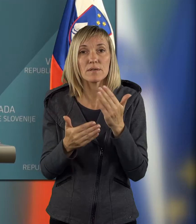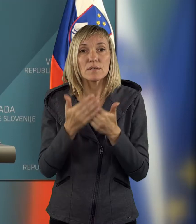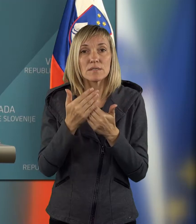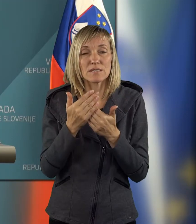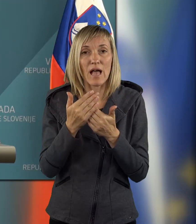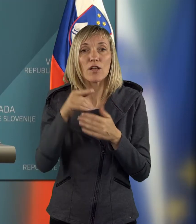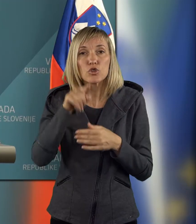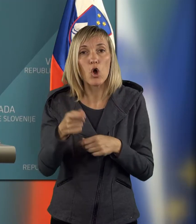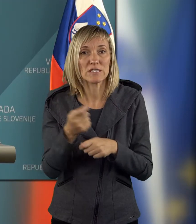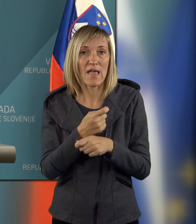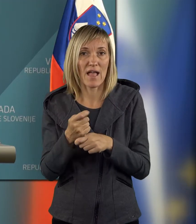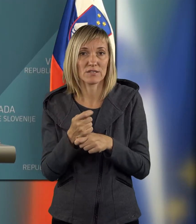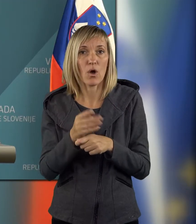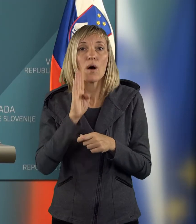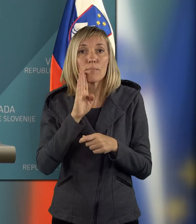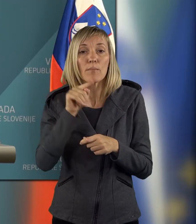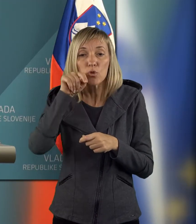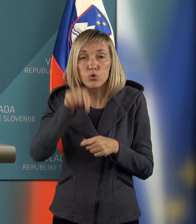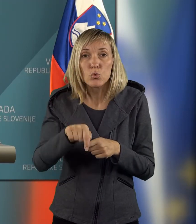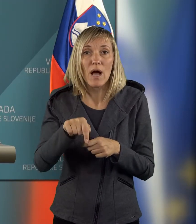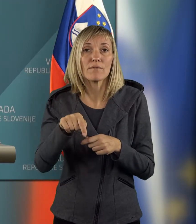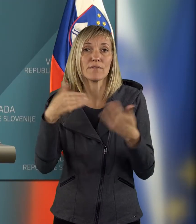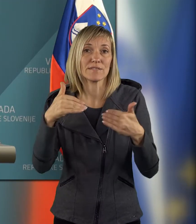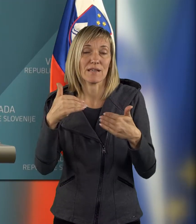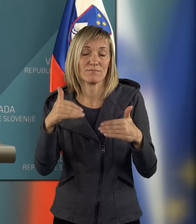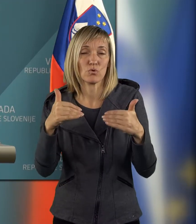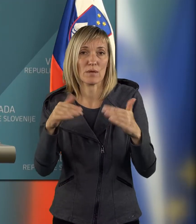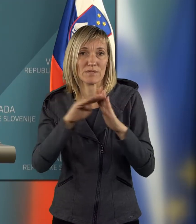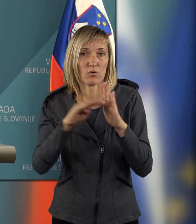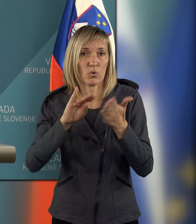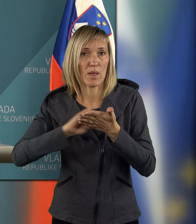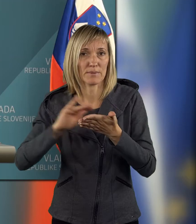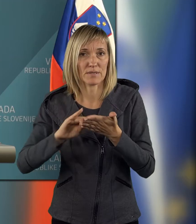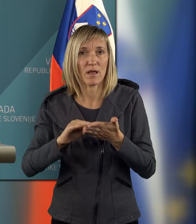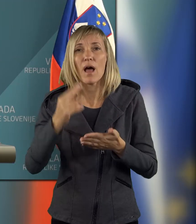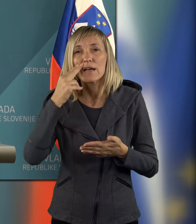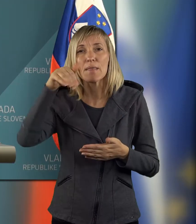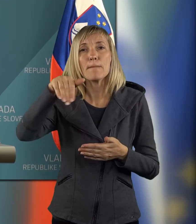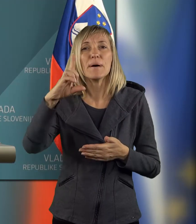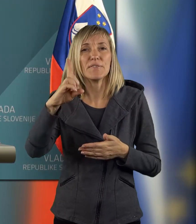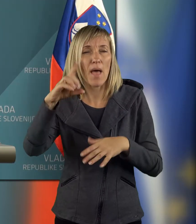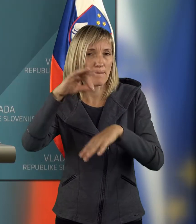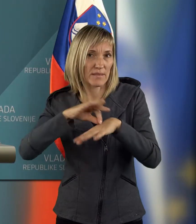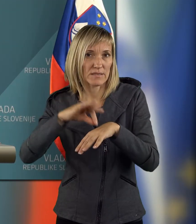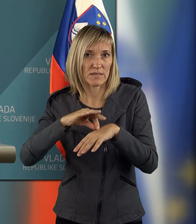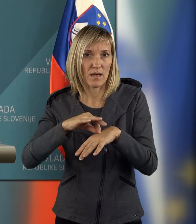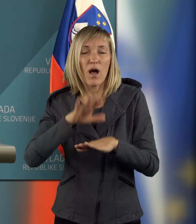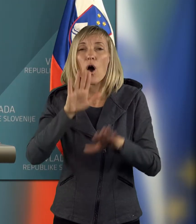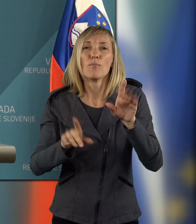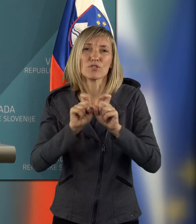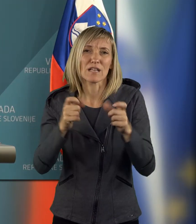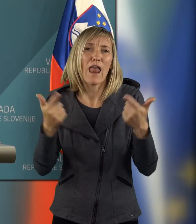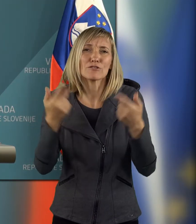to sanacijo, pa bodo v tem interventnem zakonu. Pa še glede medmedicine, morda samo